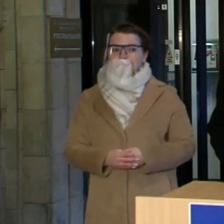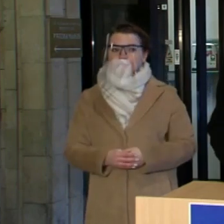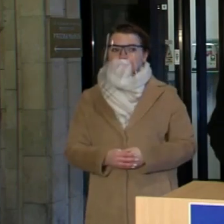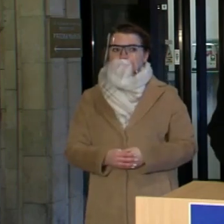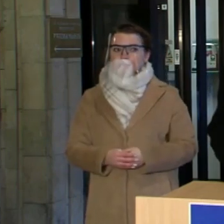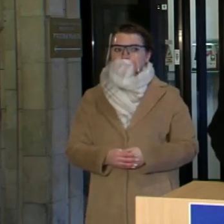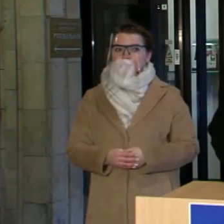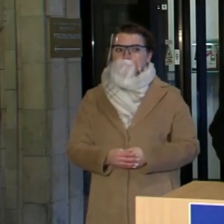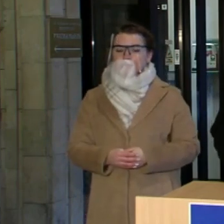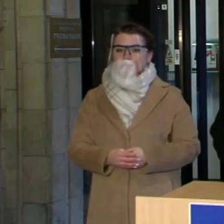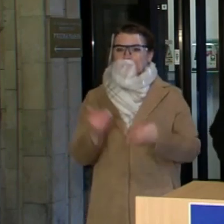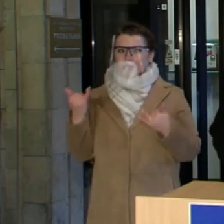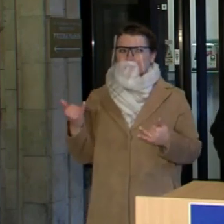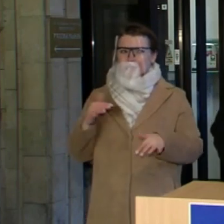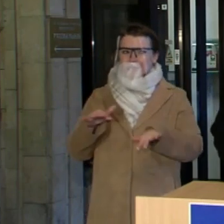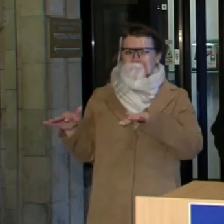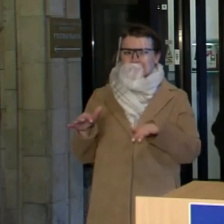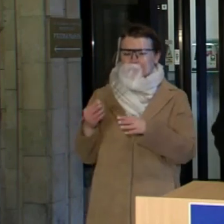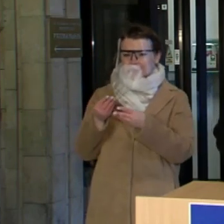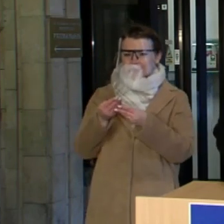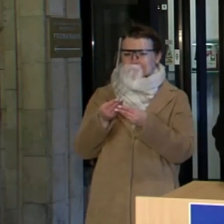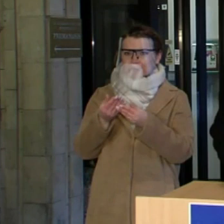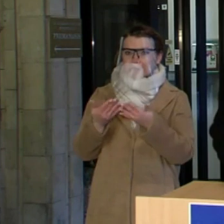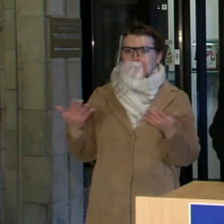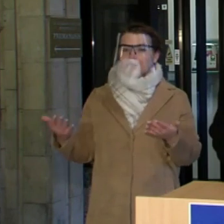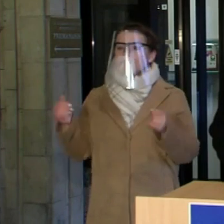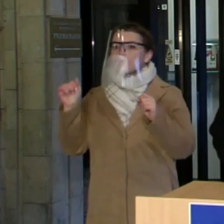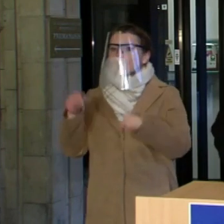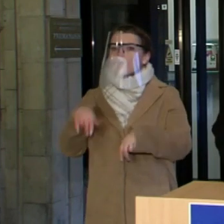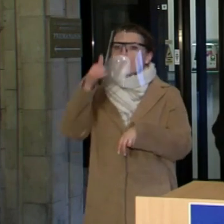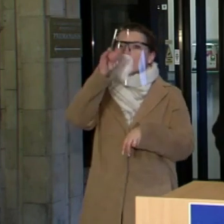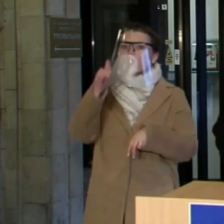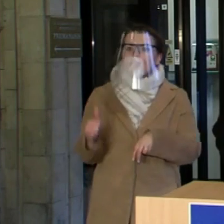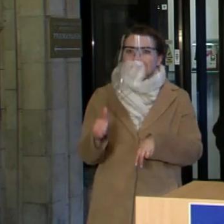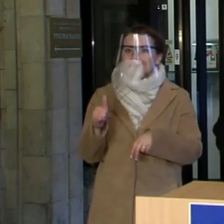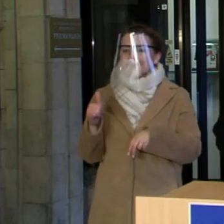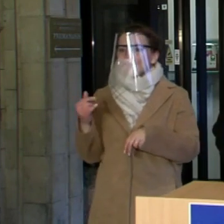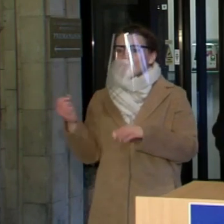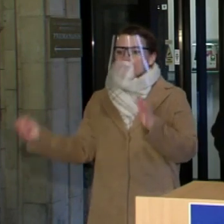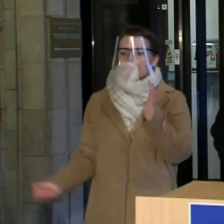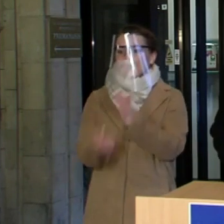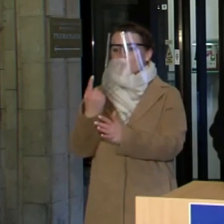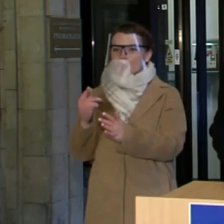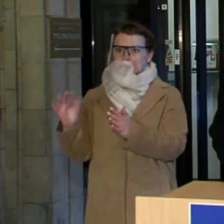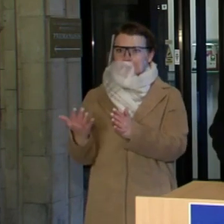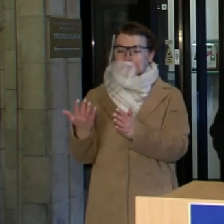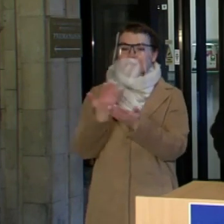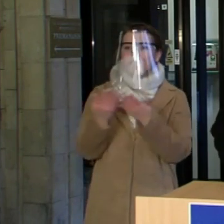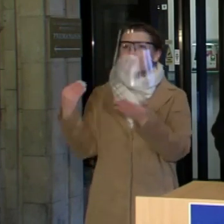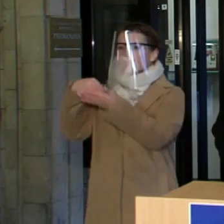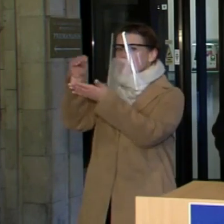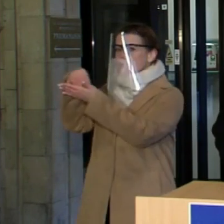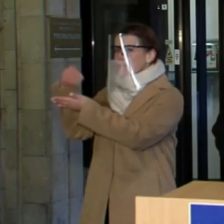drumstame vandenyje, kai kas galime ginti, gaudyti žuvį. Dėl to aš manau, kad visi pirkimai, kurie buvo